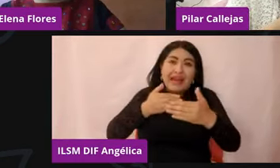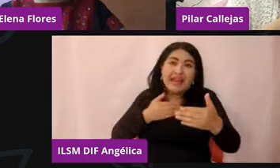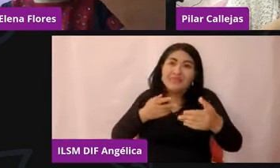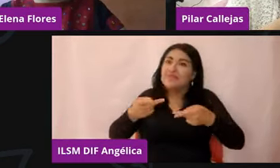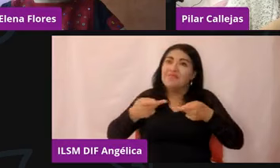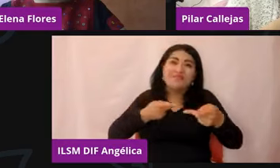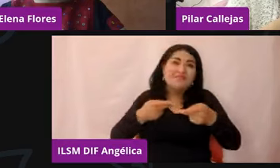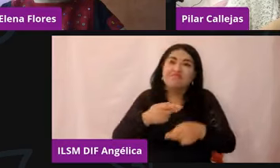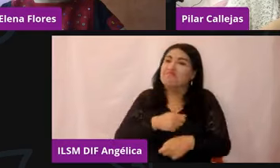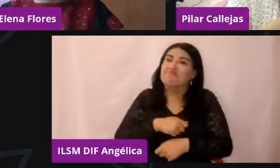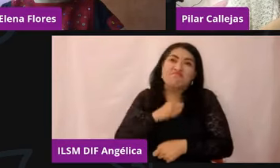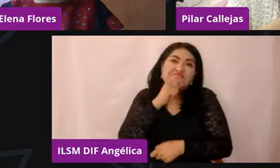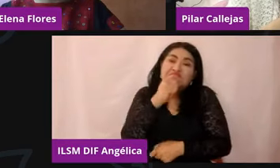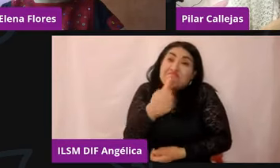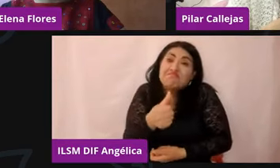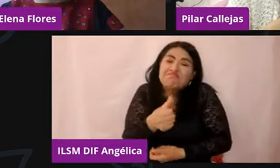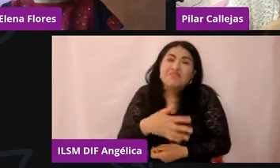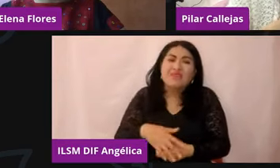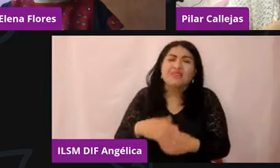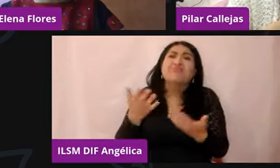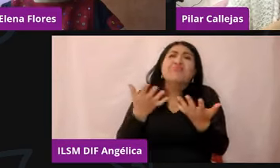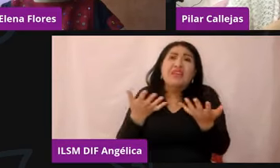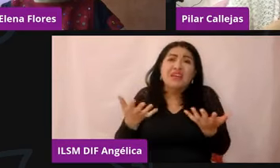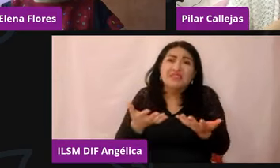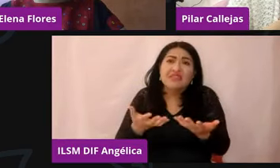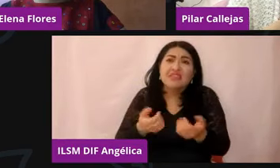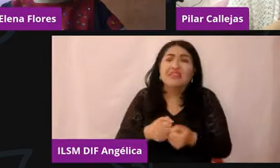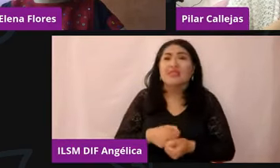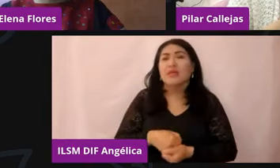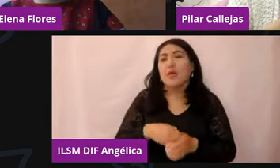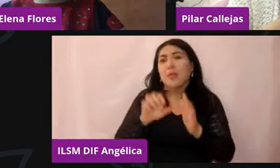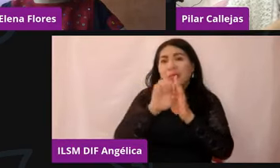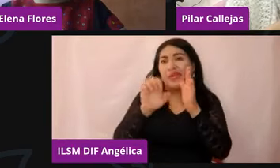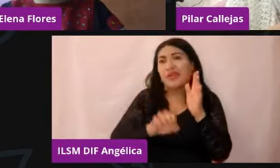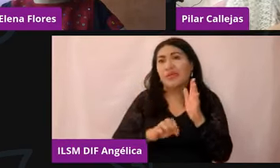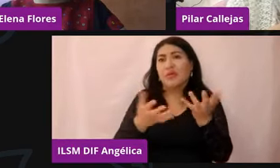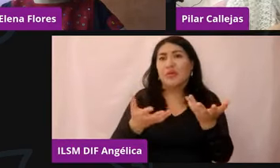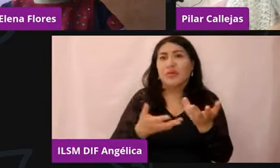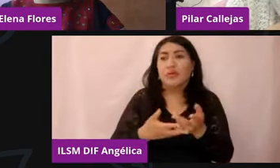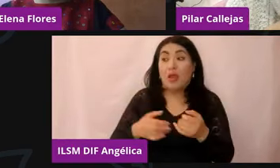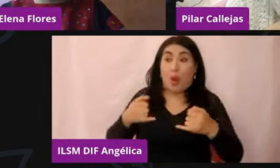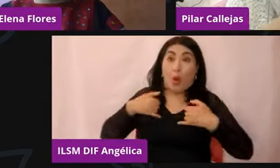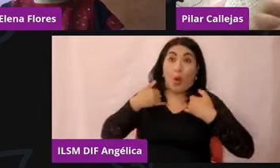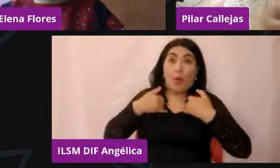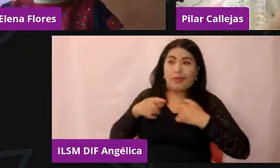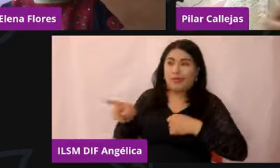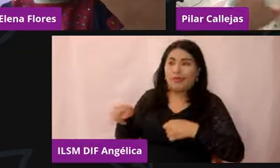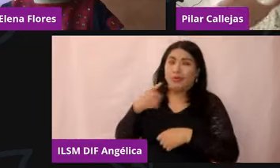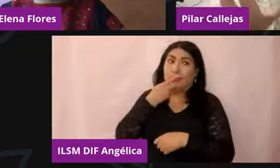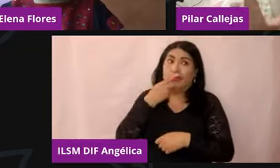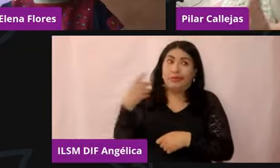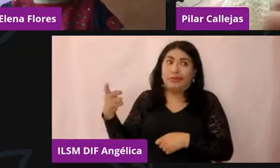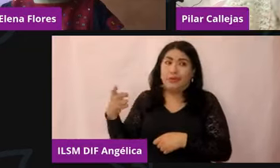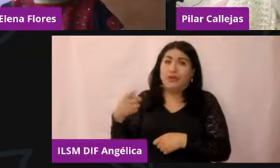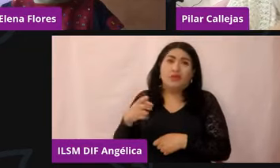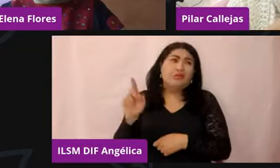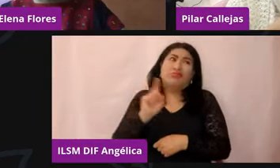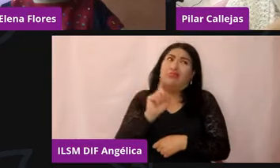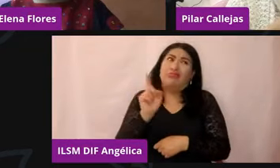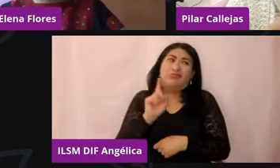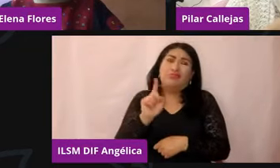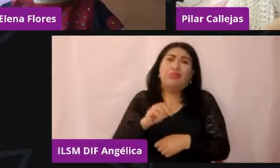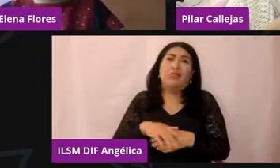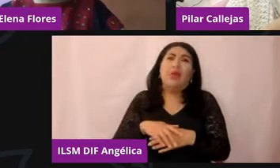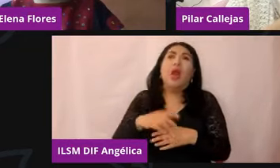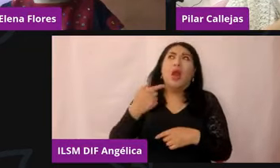este, y qué podemos hacer con, por ejemplo, estos chavos que de repente dicen, ay, no, o sea, y sí, pasa, ¿no? Estaba